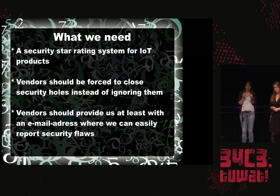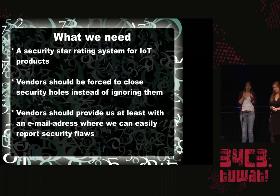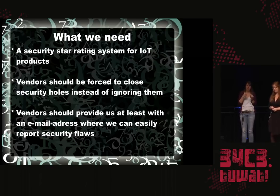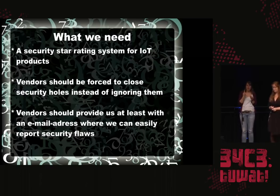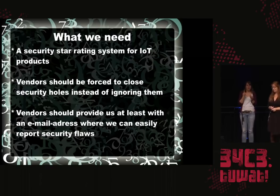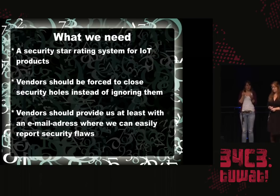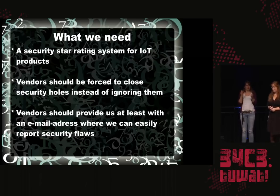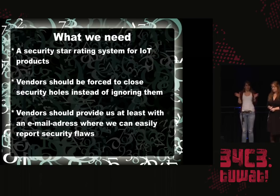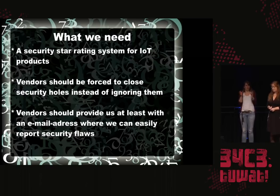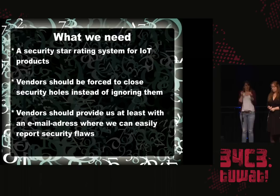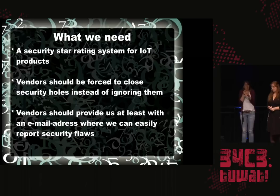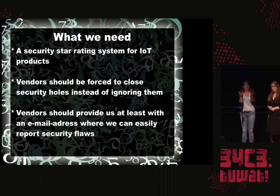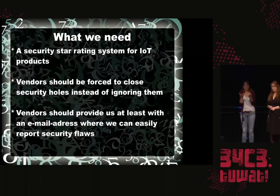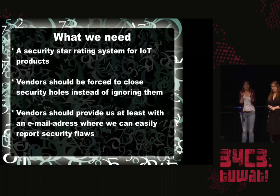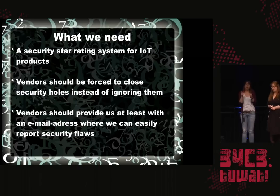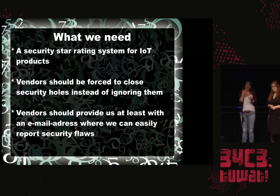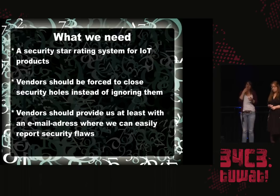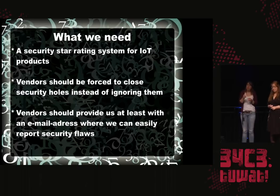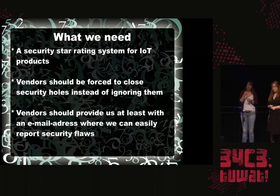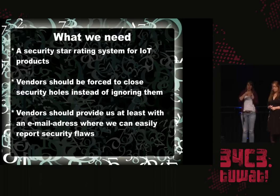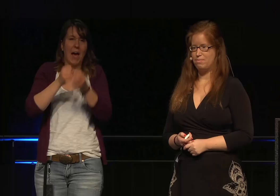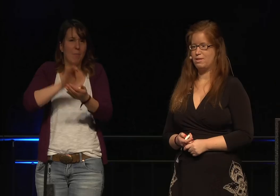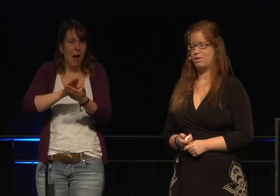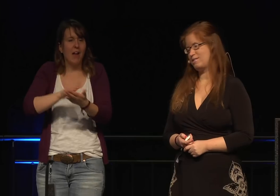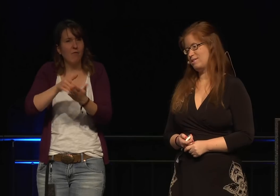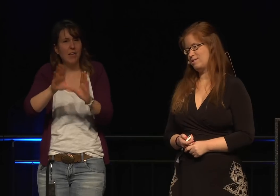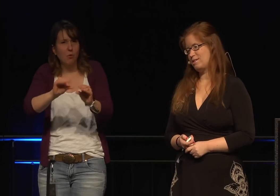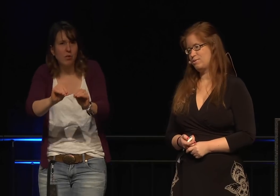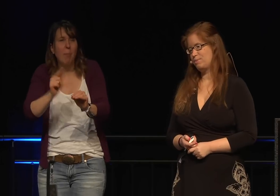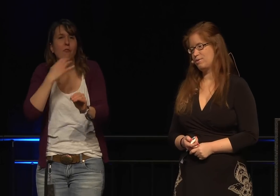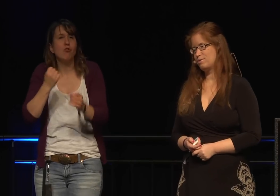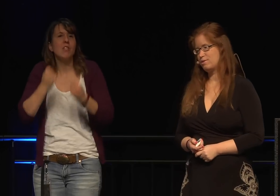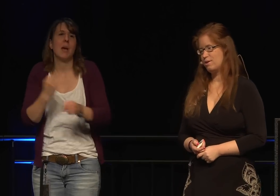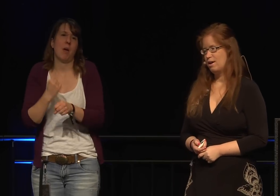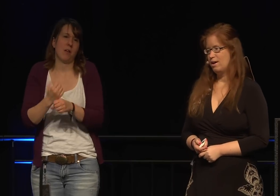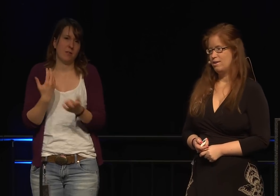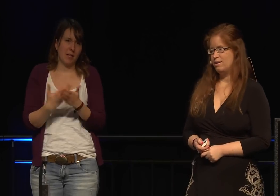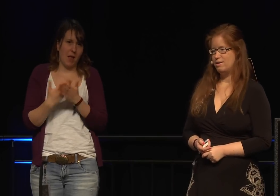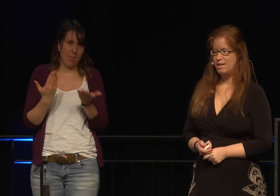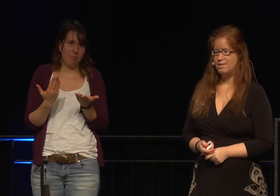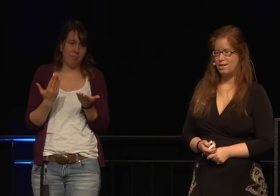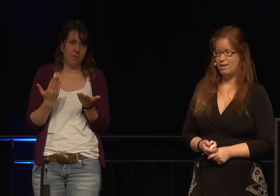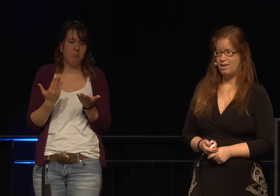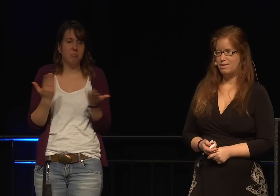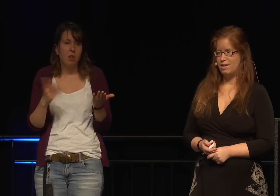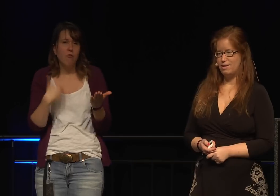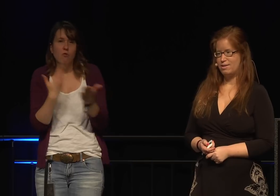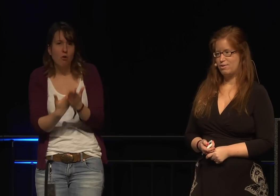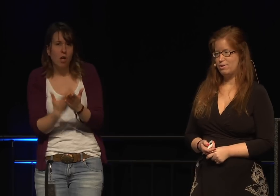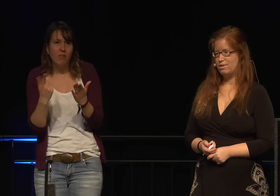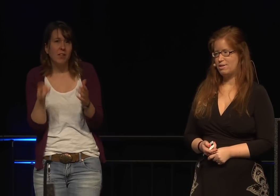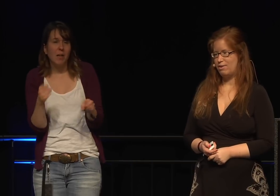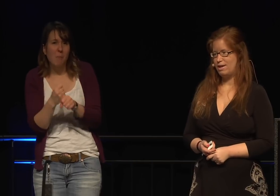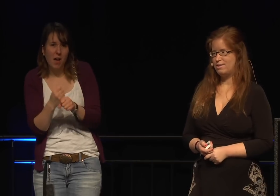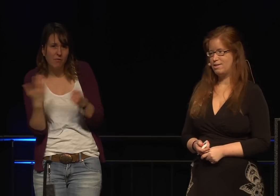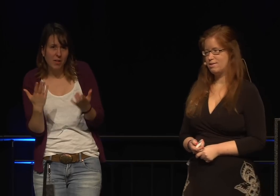mir nicht nur die grauslichen Sachen, sondern die sagen mir ja auch, was sie sich denken, was man verbessern könnte. Und einige von ihnen haben gesagt, wir